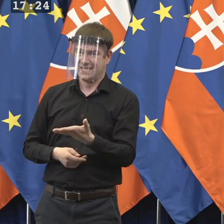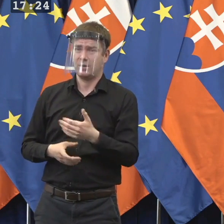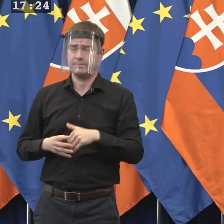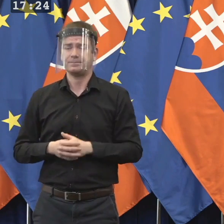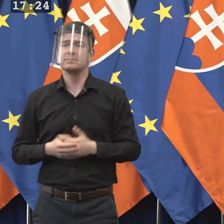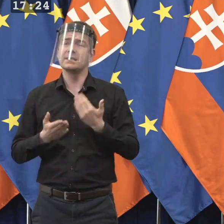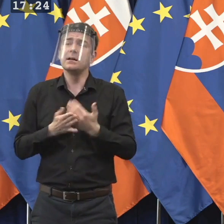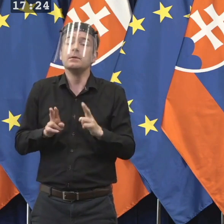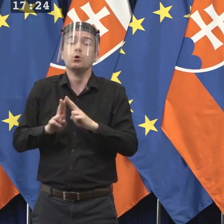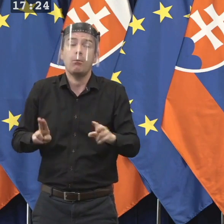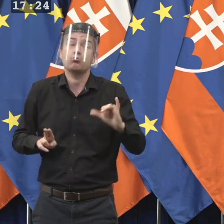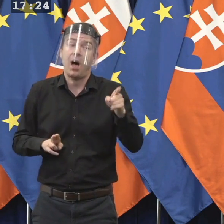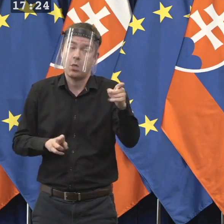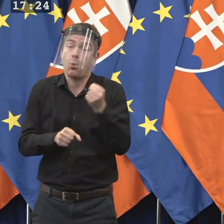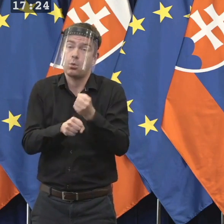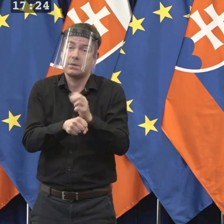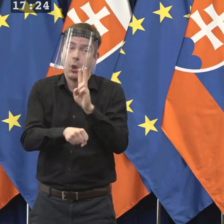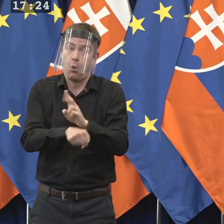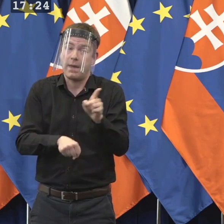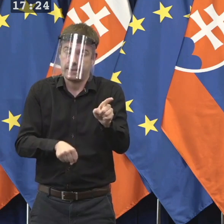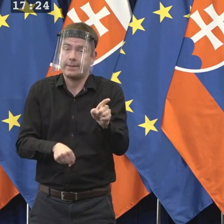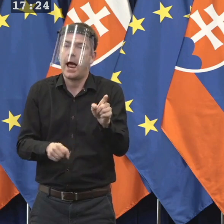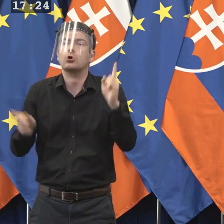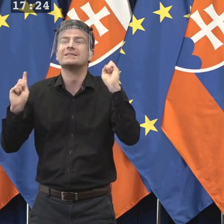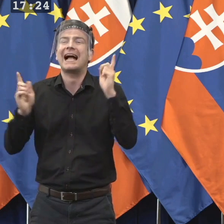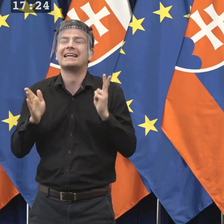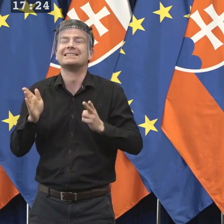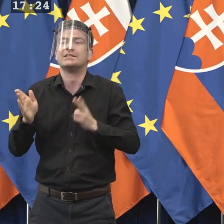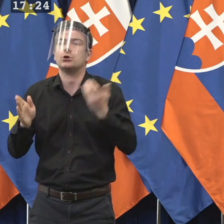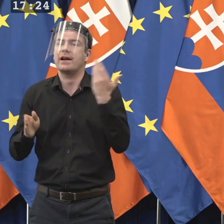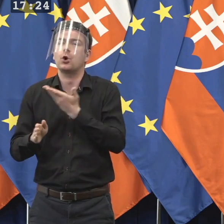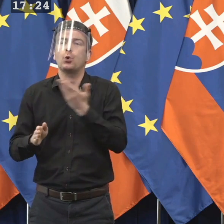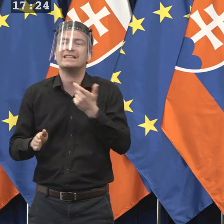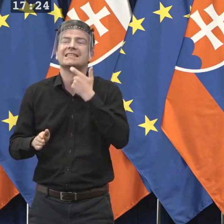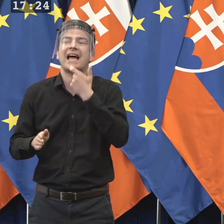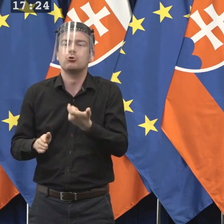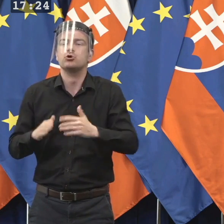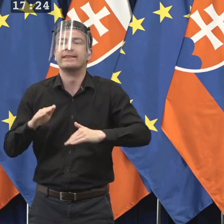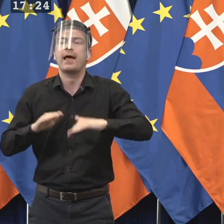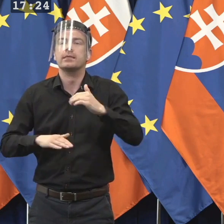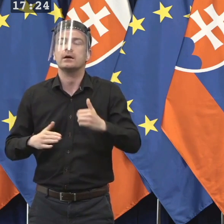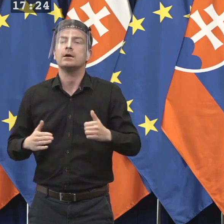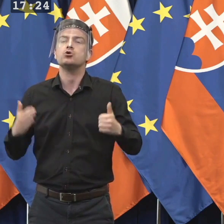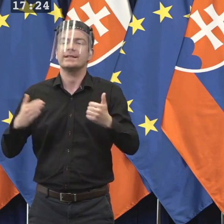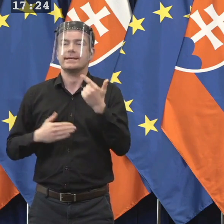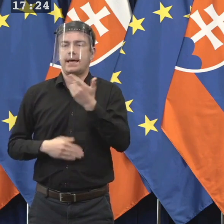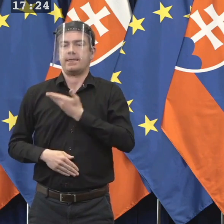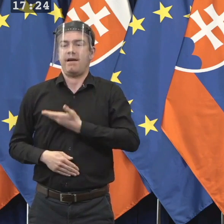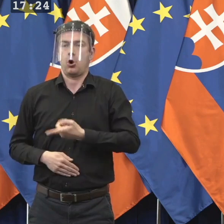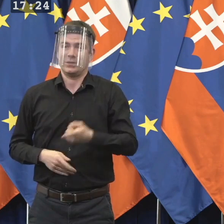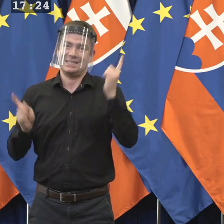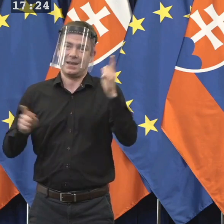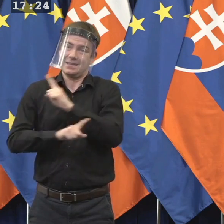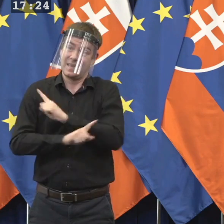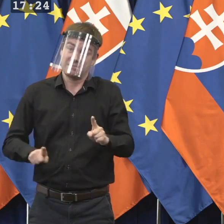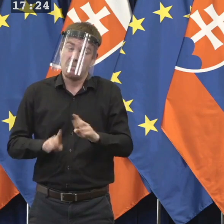pristúpime k takémuto opatreniu, ale ešte sme sa o tom nerokovali sme, nedohodli sme sa na tom. Presne takisto, ako sme to urobili pri študentoch. V prípade